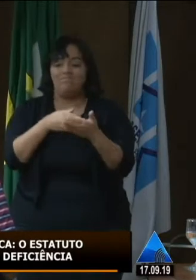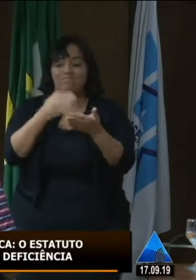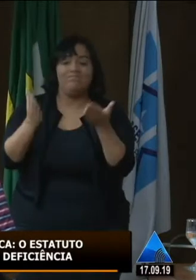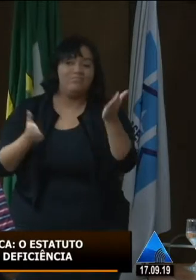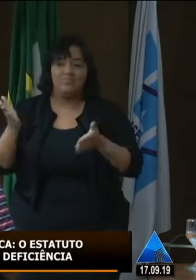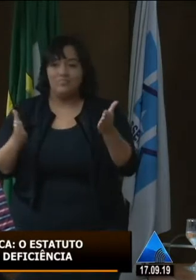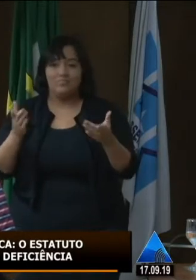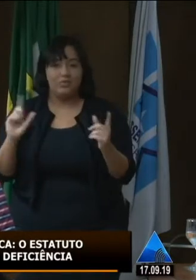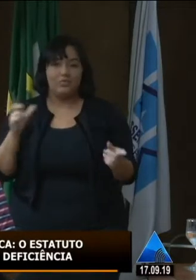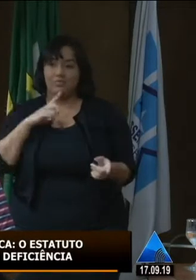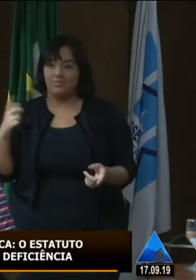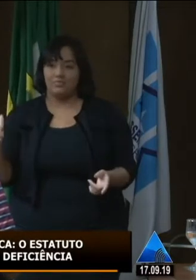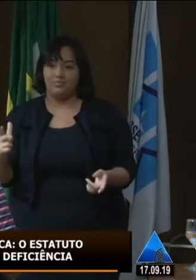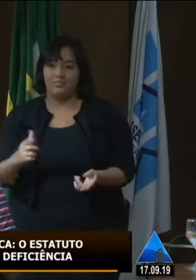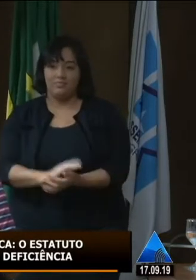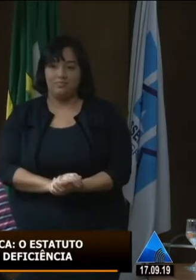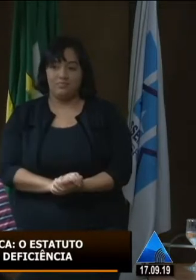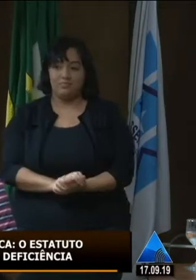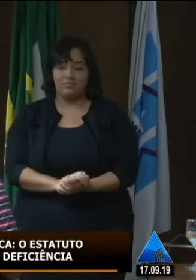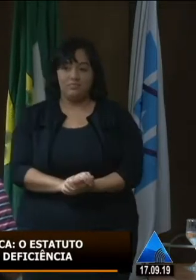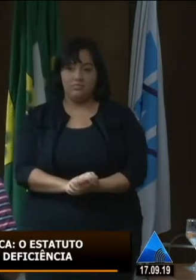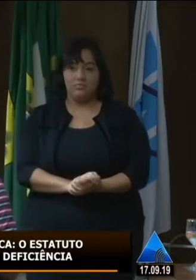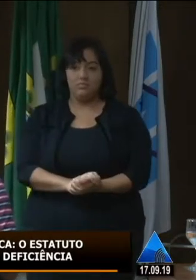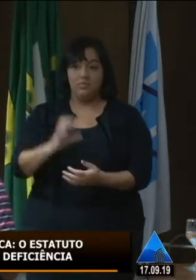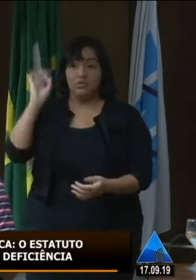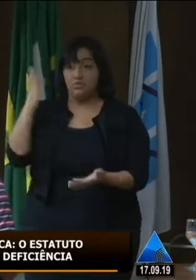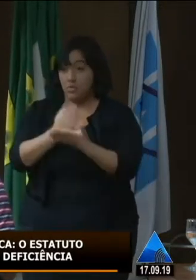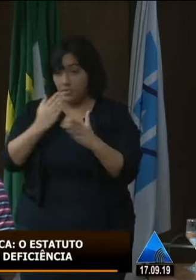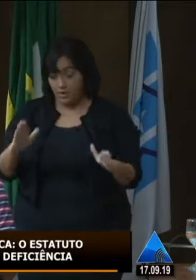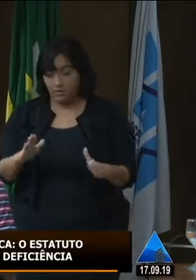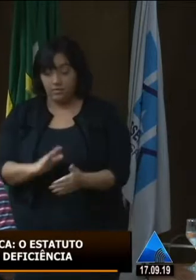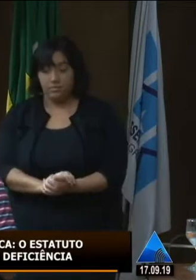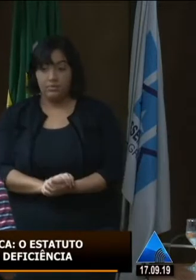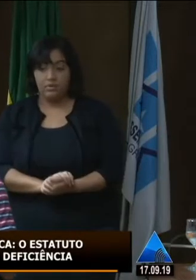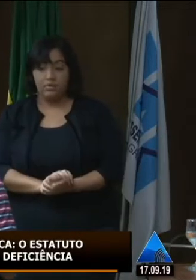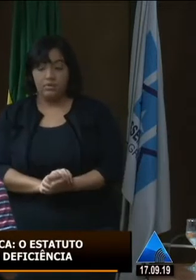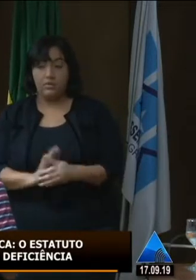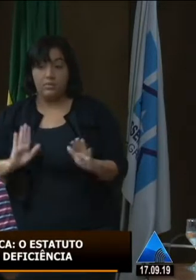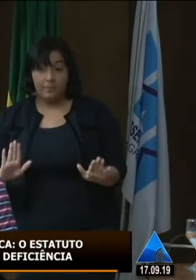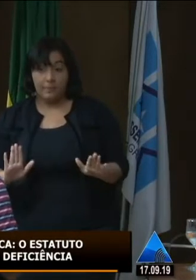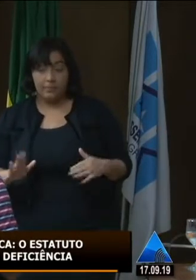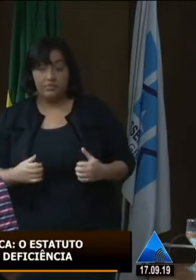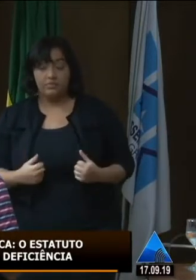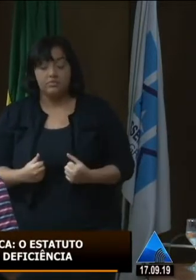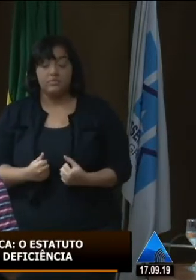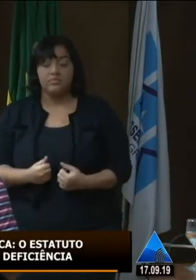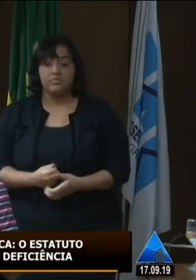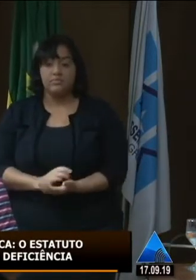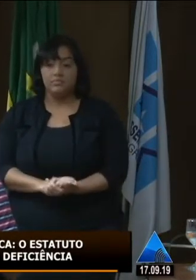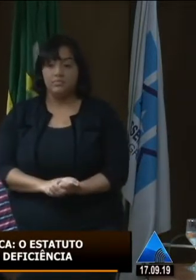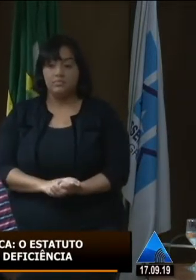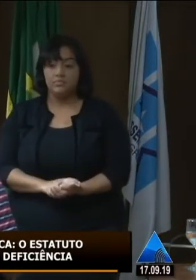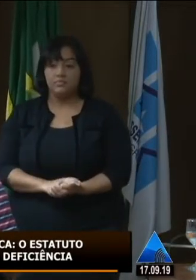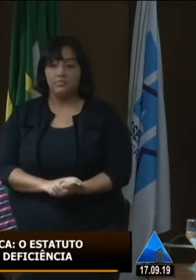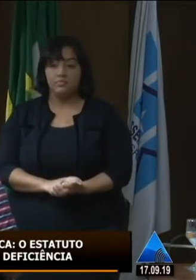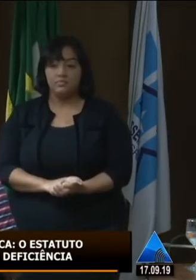acesso. Só para terminar rapidinho, eu sei que a gente tem pouco tempo, mas uma outra coisa que garante para nós, deputado,